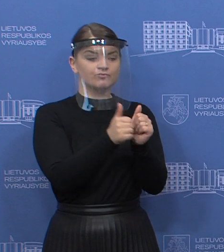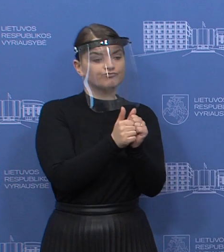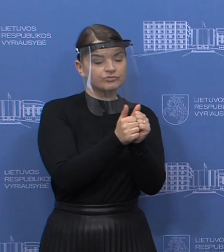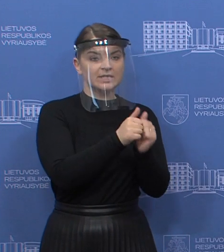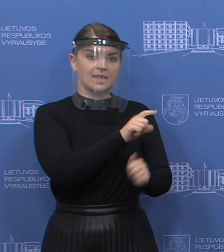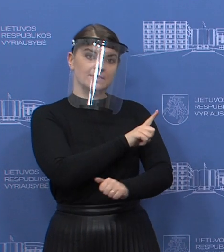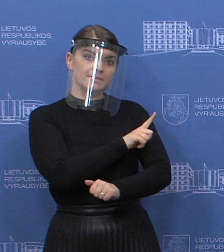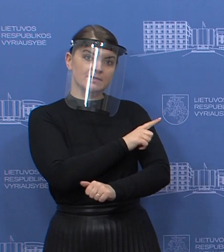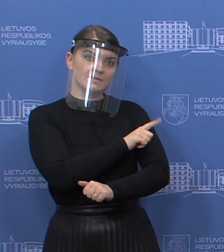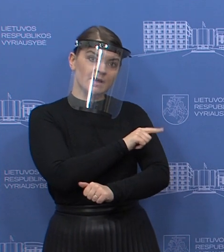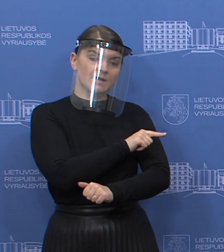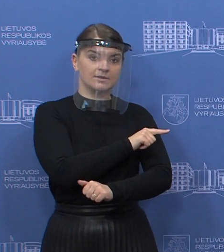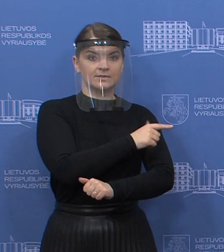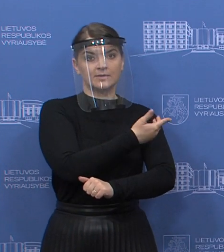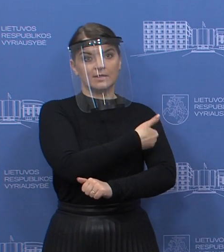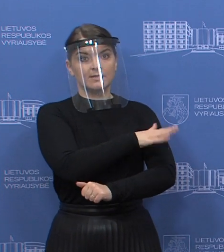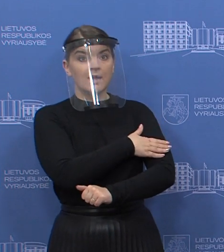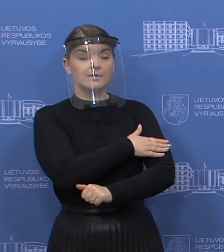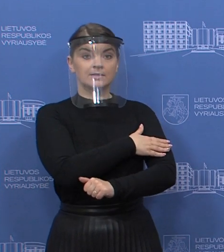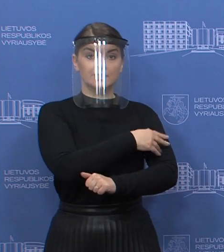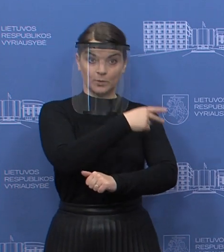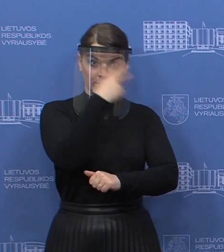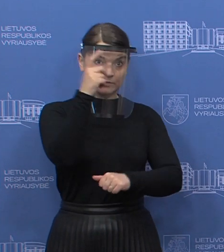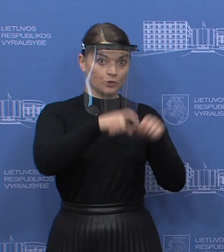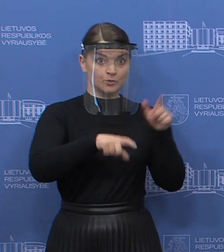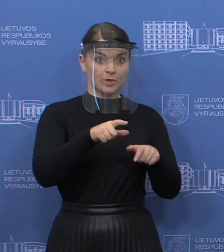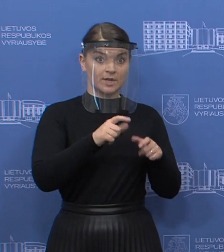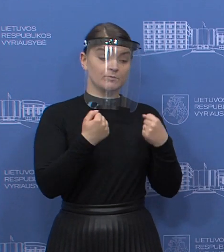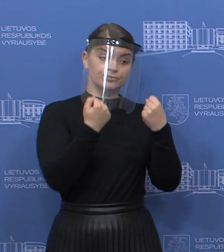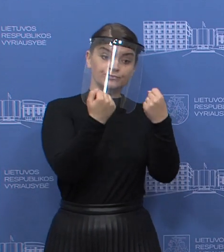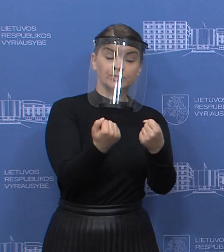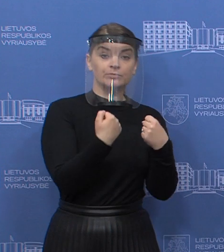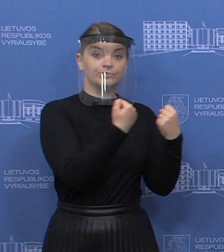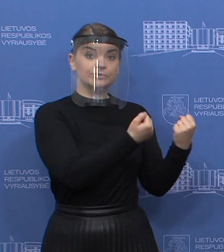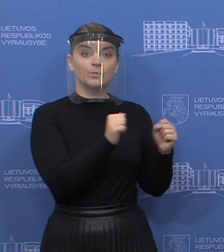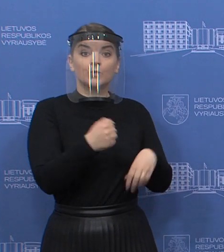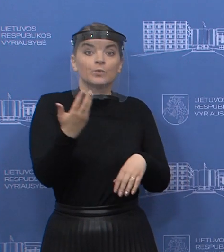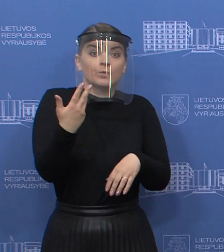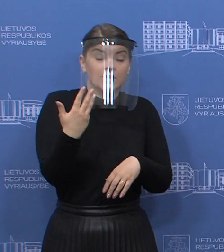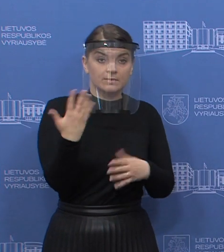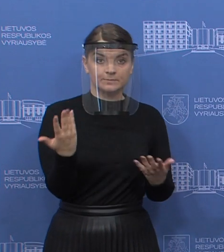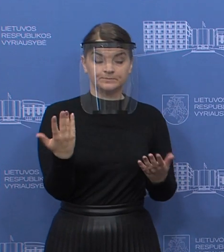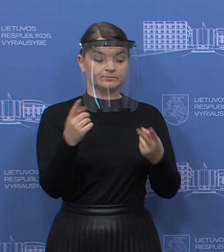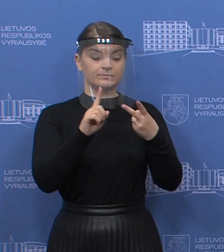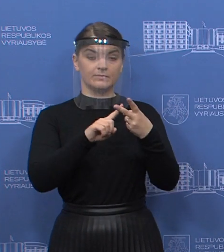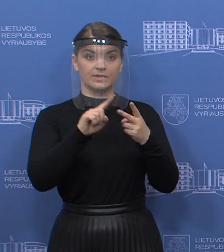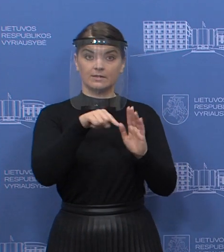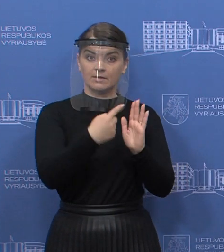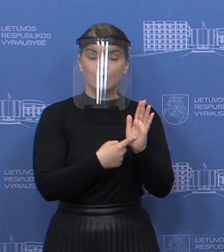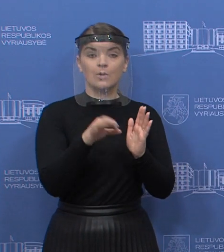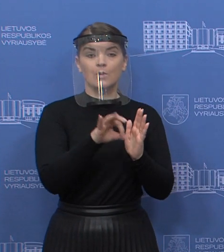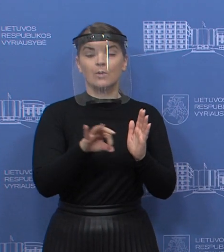Latvija, Lenkija, leis Lietuvos piliečiams atvykti automobiliu. Ir kitas klausimas, dėl